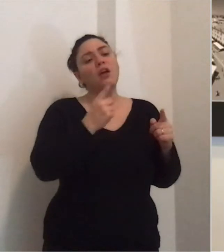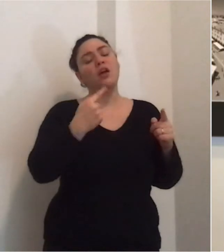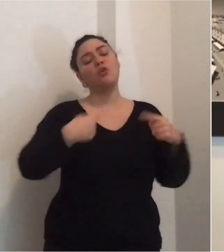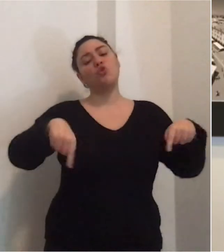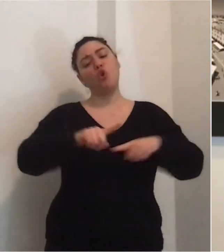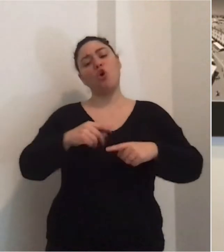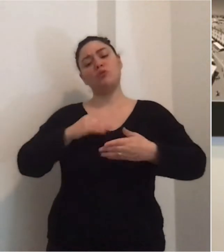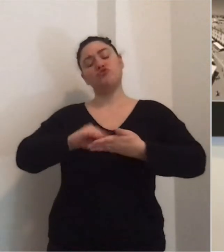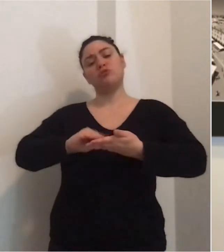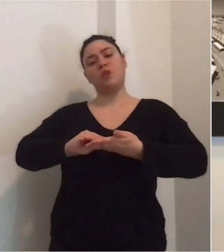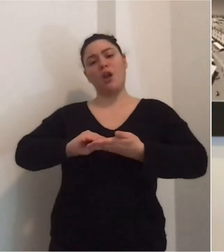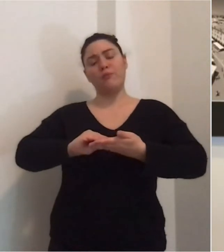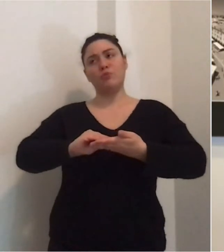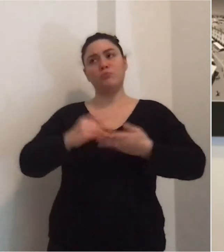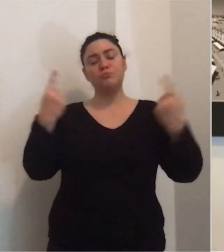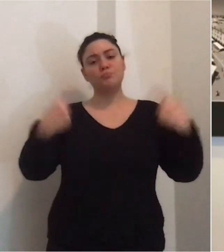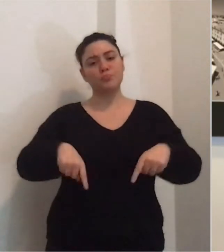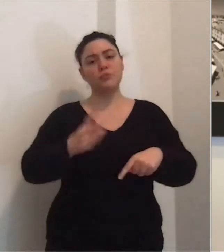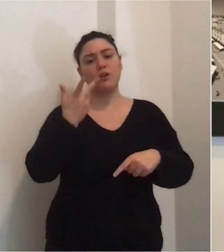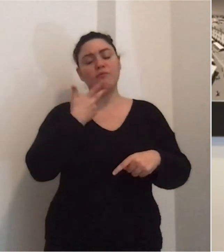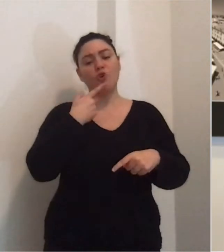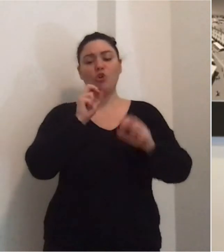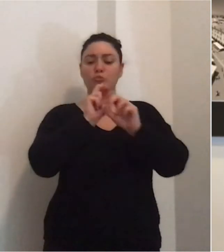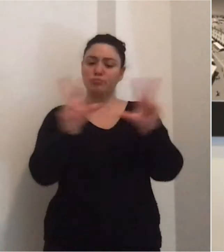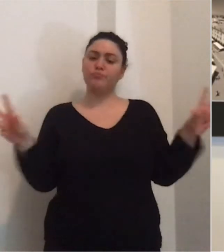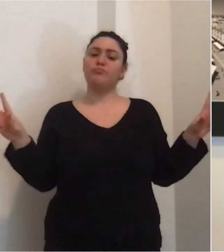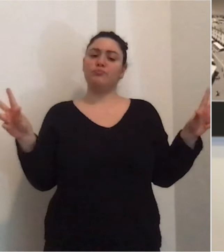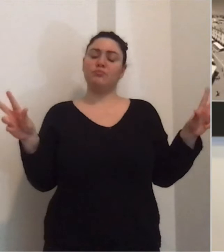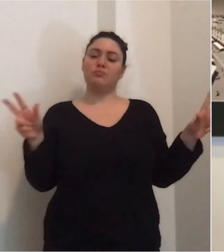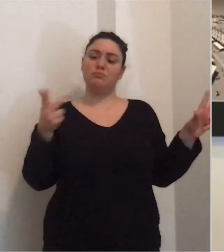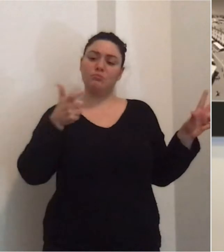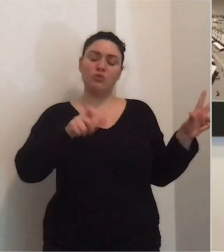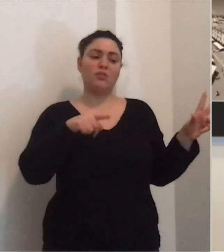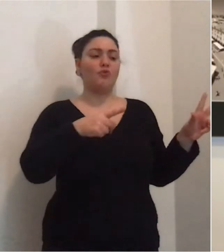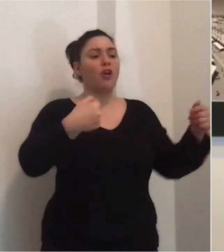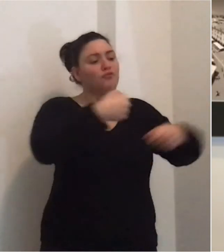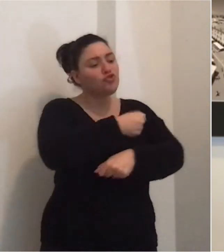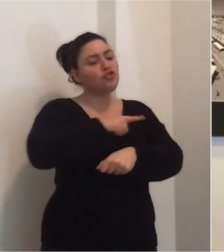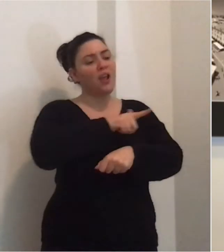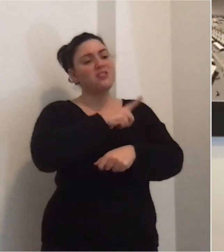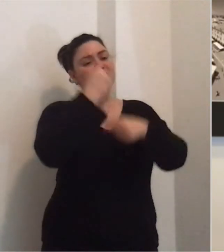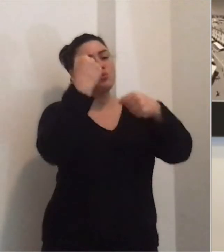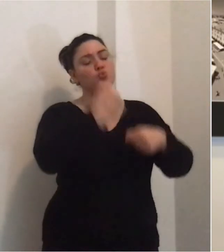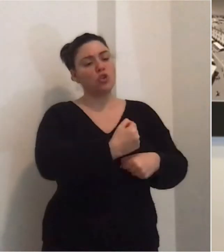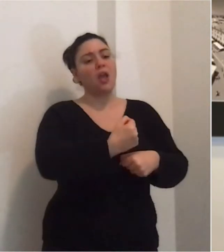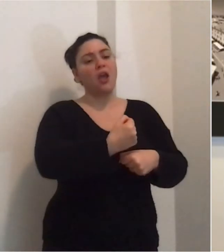e queste sono vicinanze istituzionali e personali che voglio sottolineare,